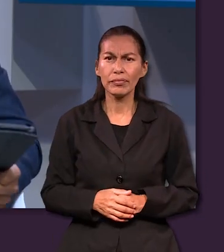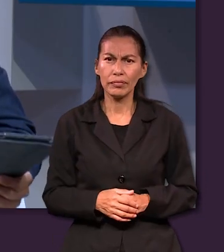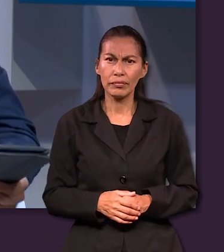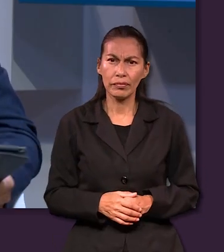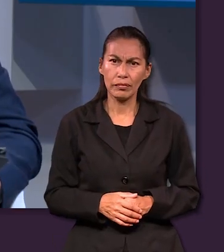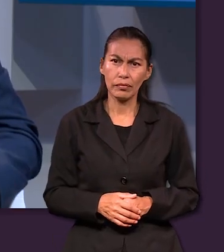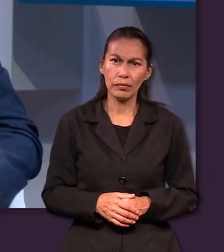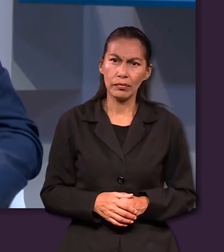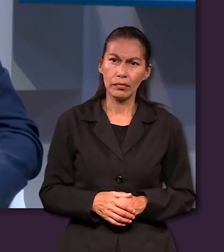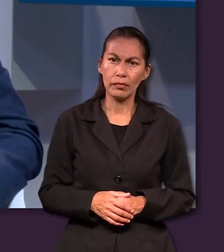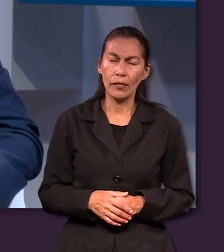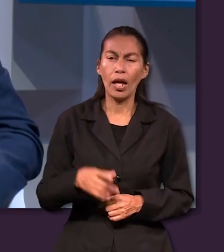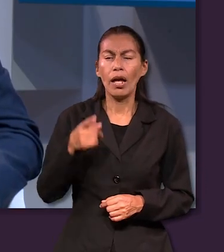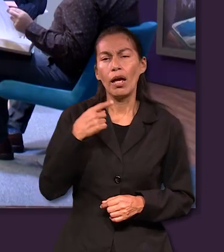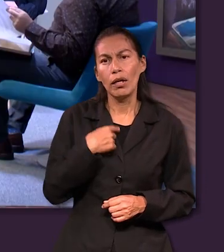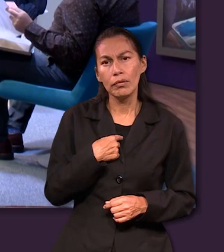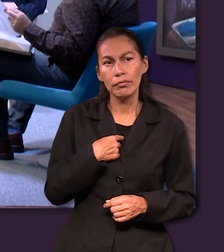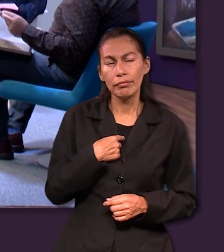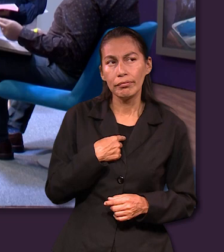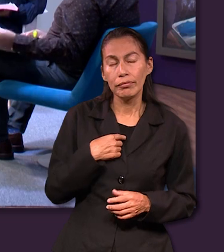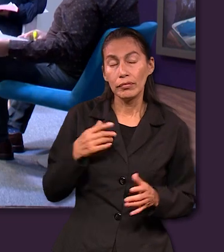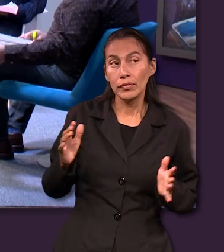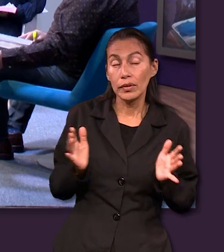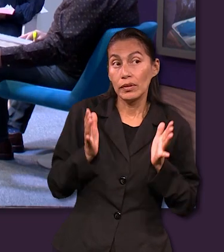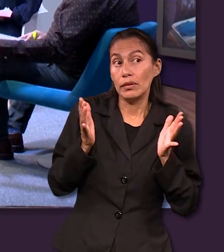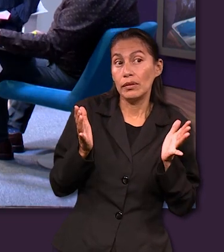quedamos en esta lección pues yo me quedo